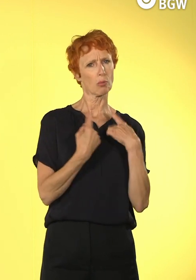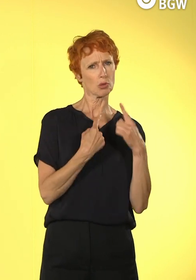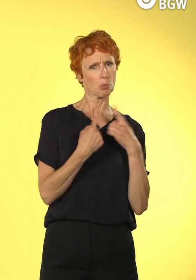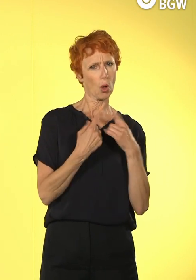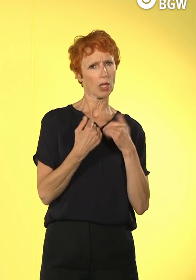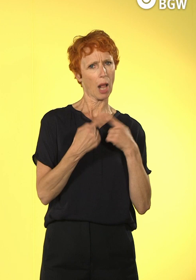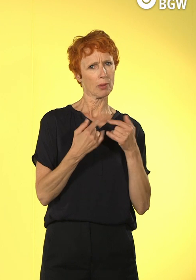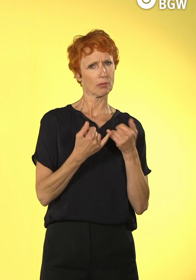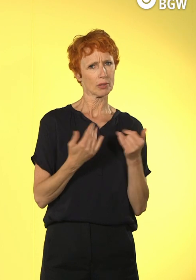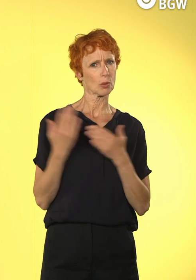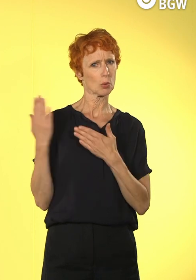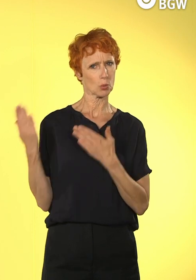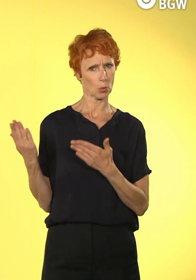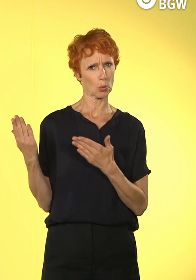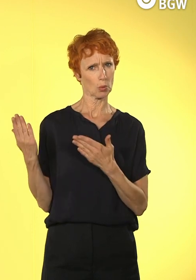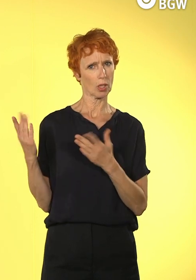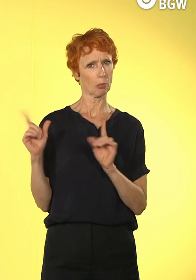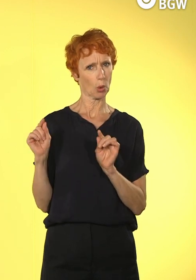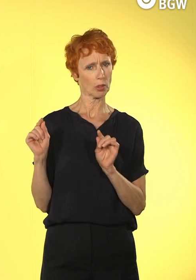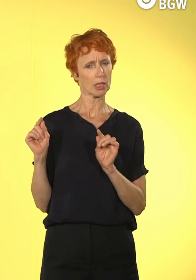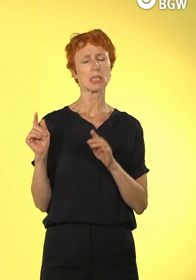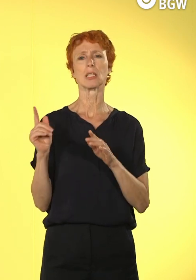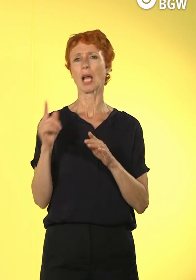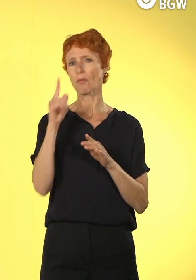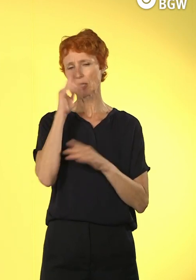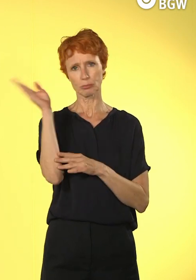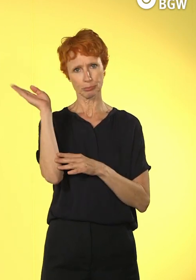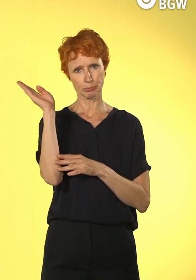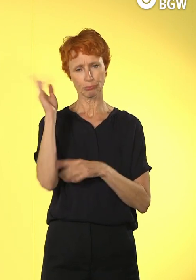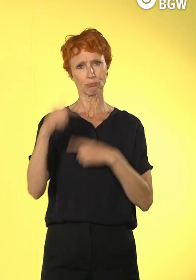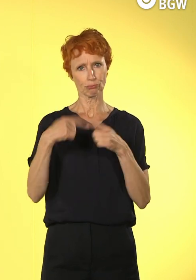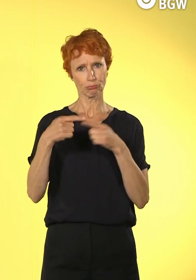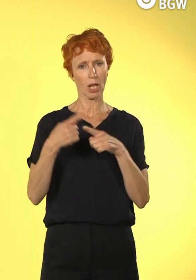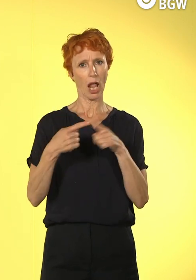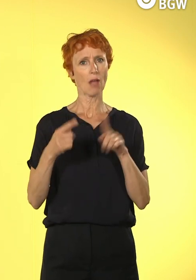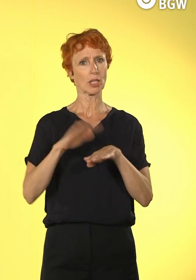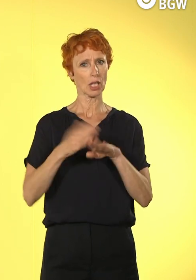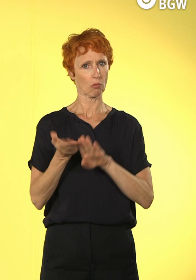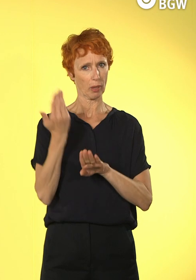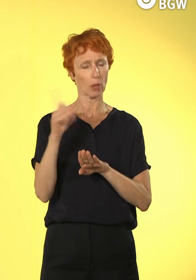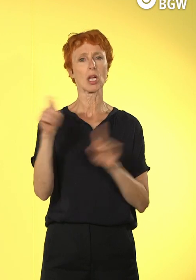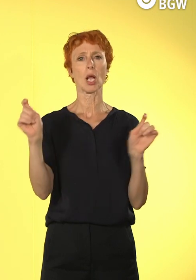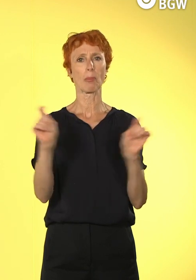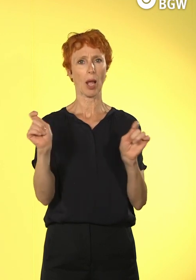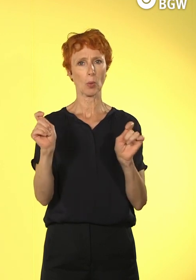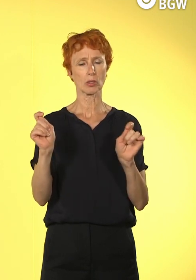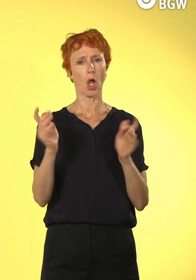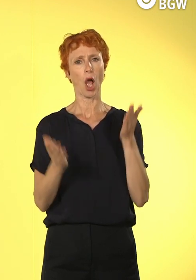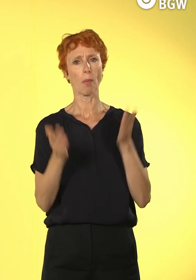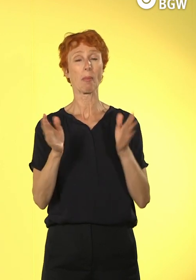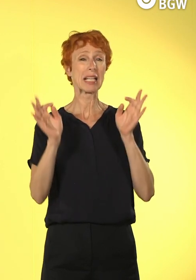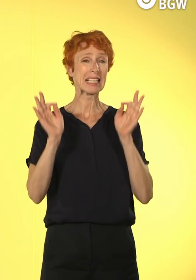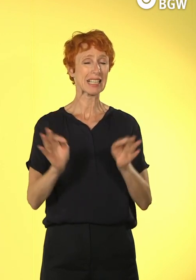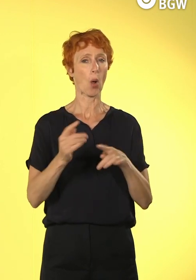wir eine Pause machen nach ungefähr der Hälfte. Ob wir genau an der Hälfte oder